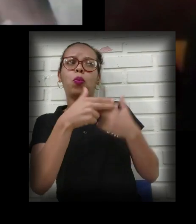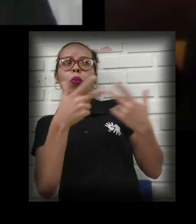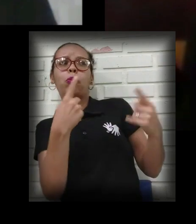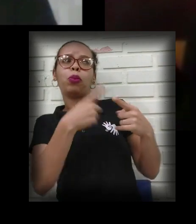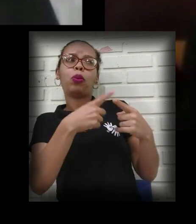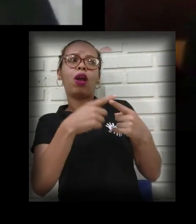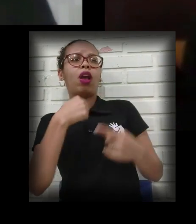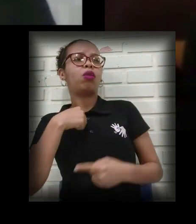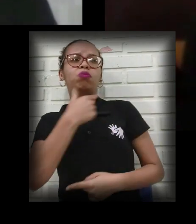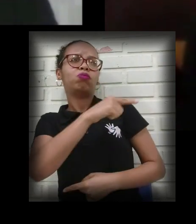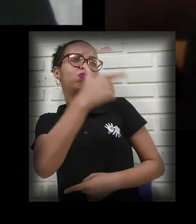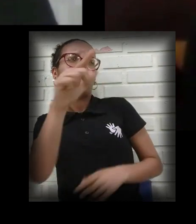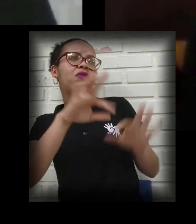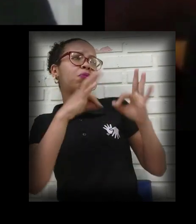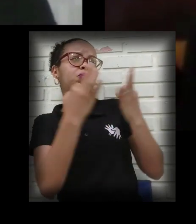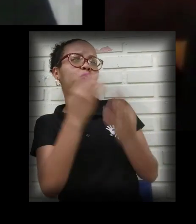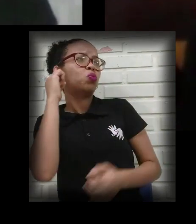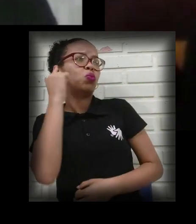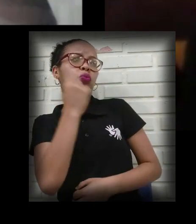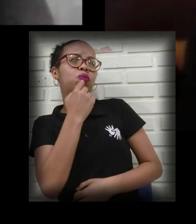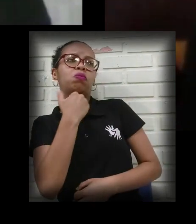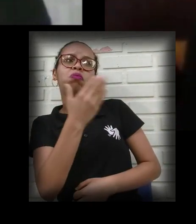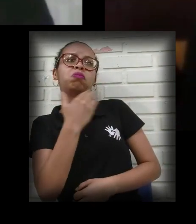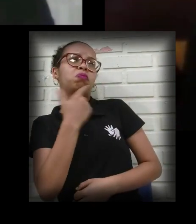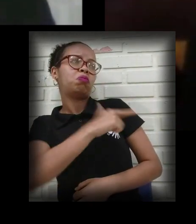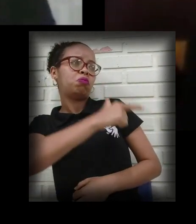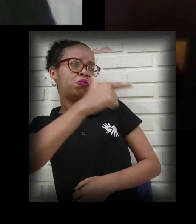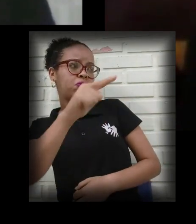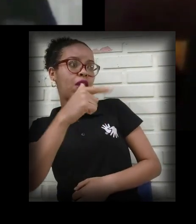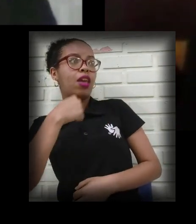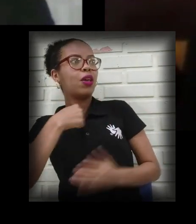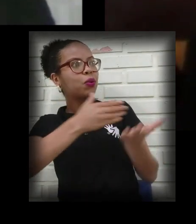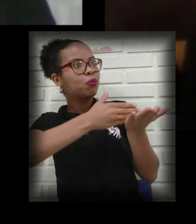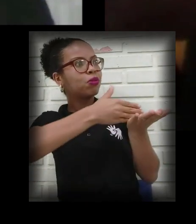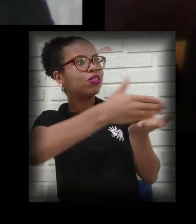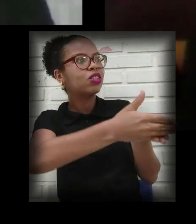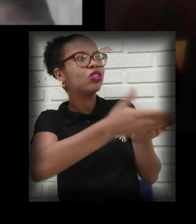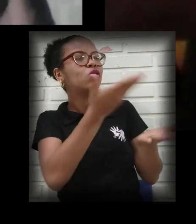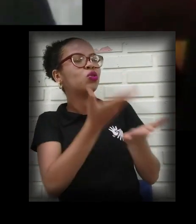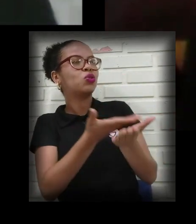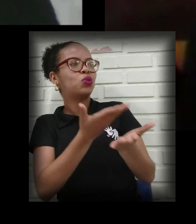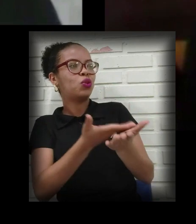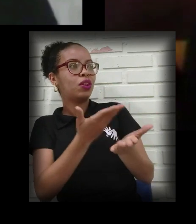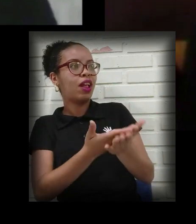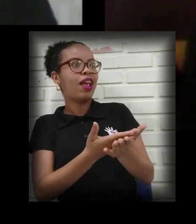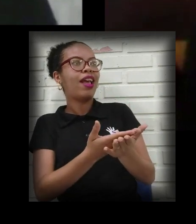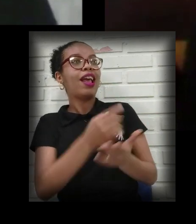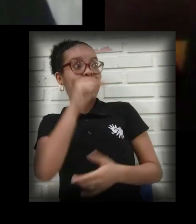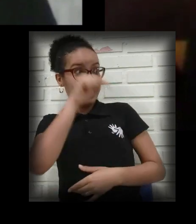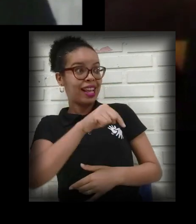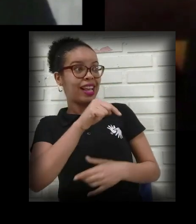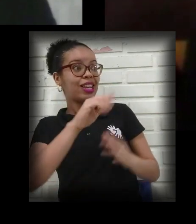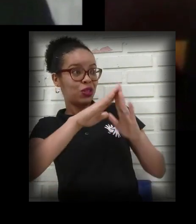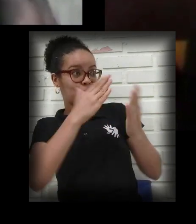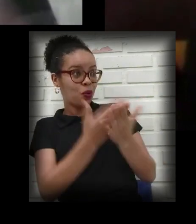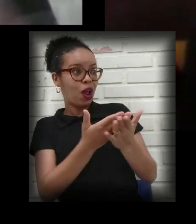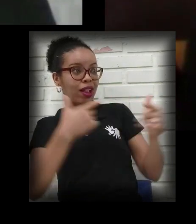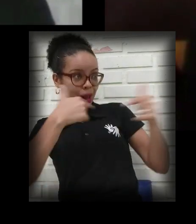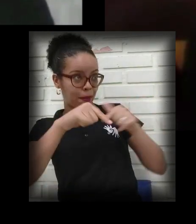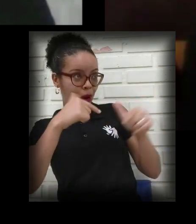ninguém de surdo na minha família, né? Eu comecei a estudar na mesma escola que eu atuo hoje, né? Que eu trabalho,